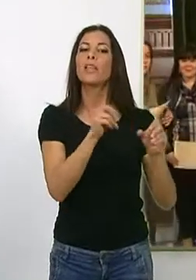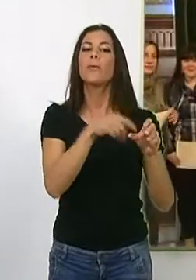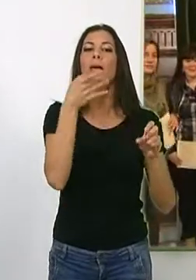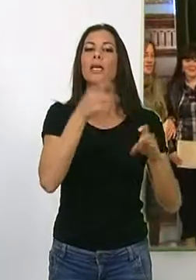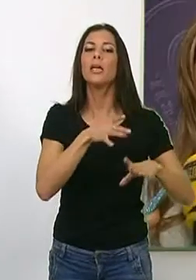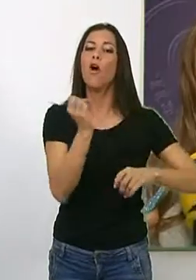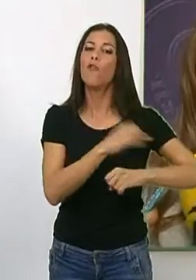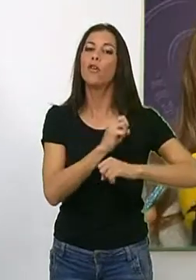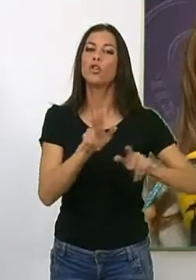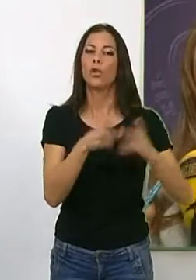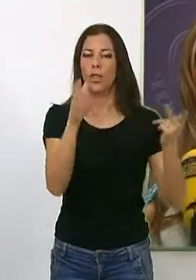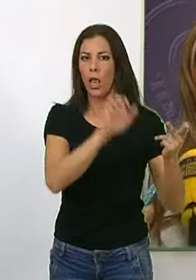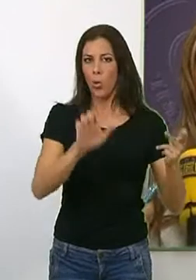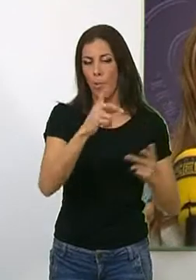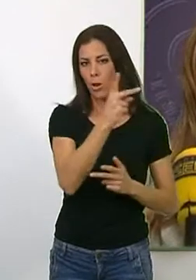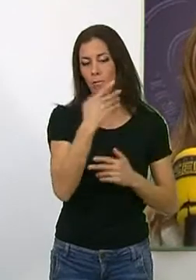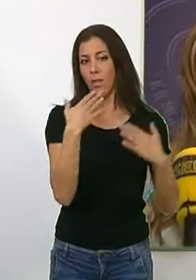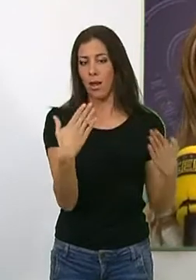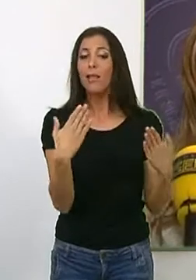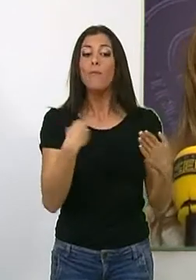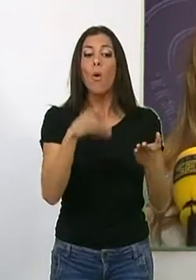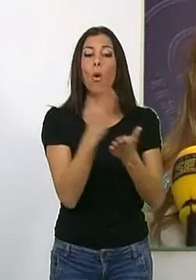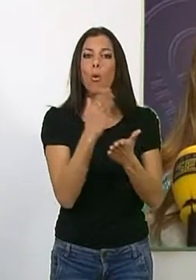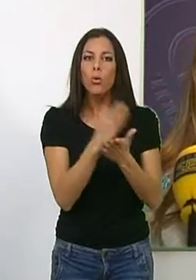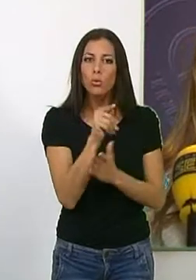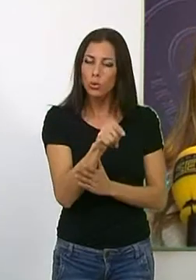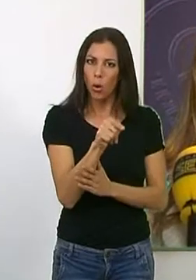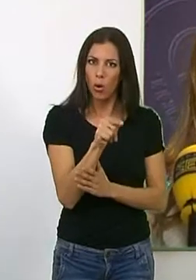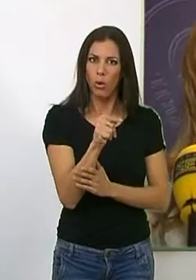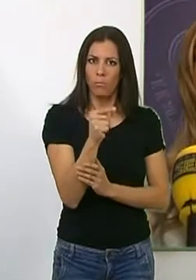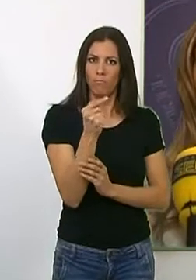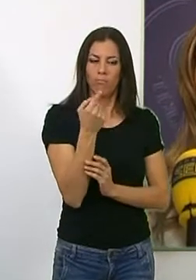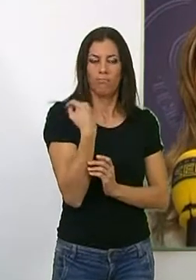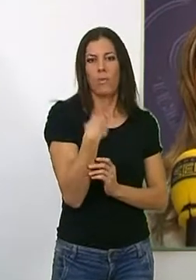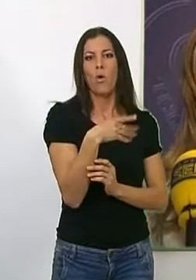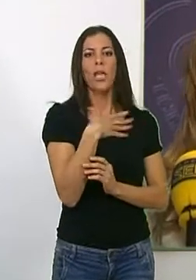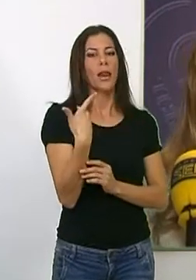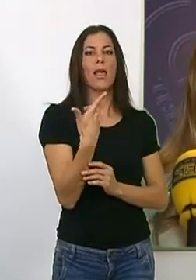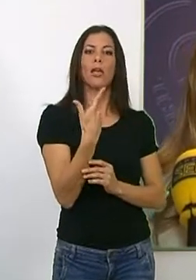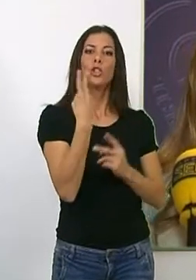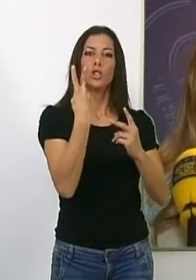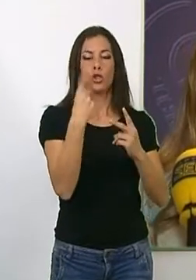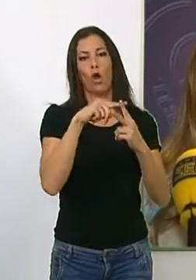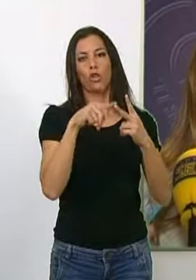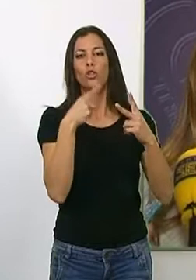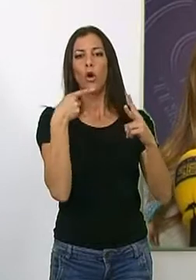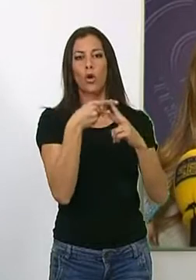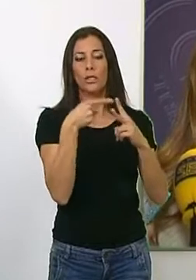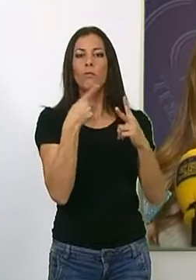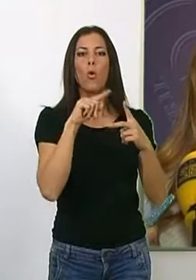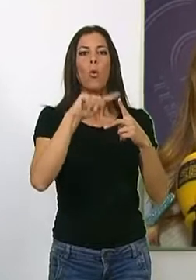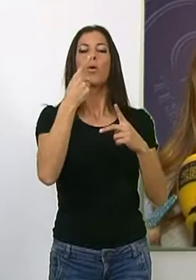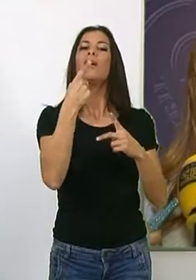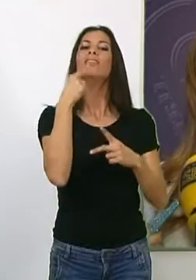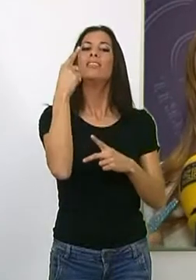con el Fondo Social Europeo. Este curso se ha llevado a cabo desde la doble perspectiva, una teórica